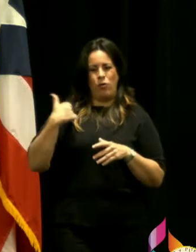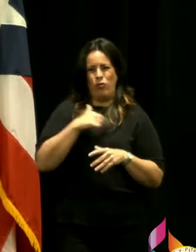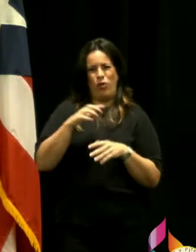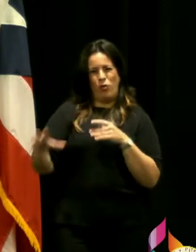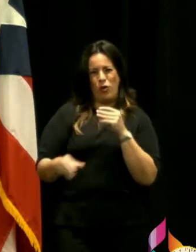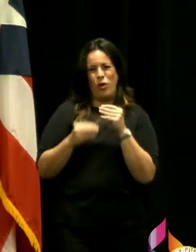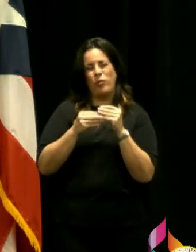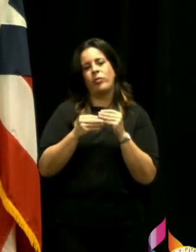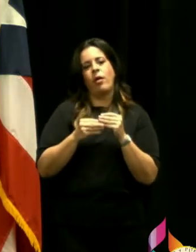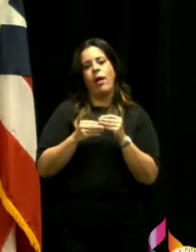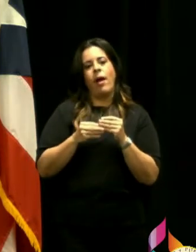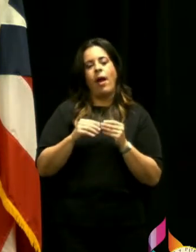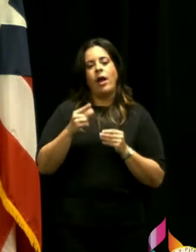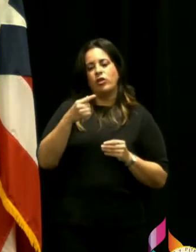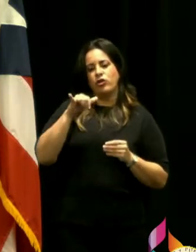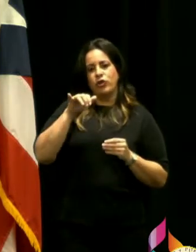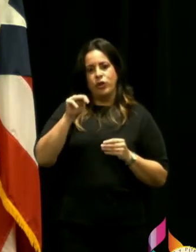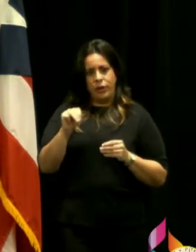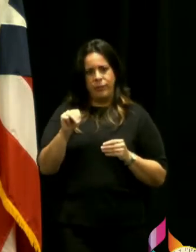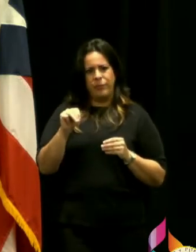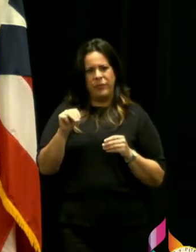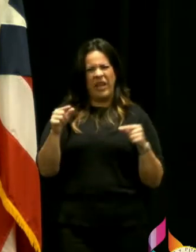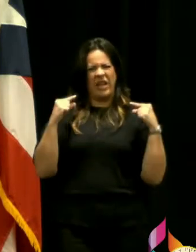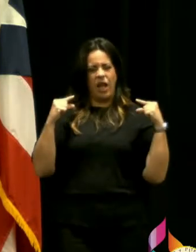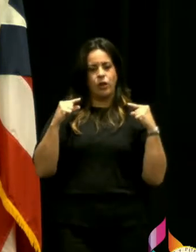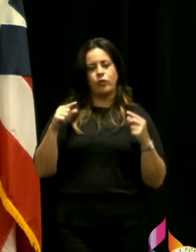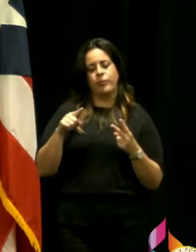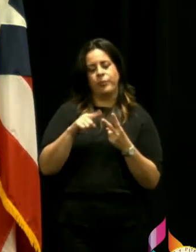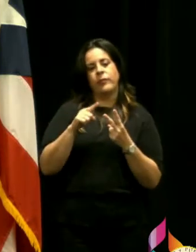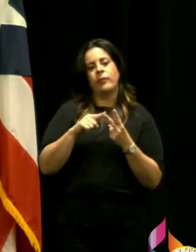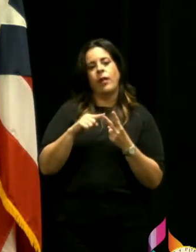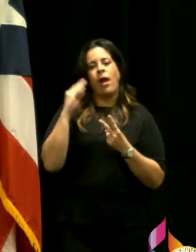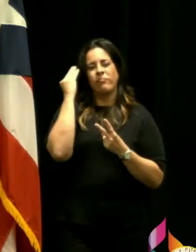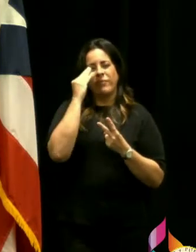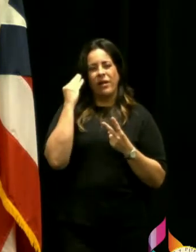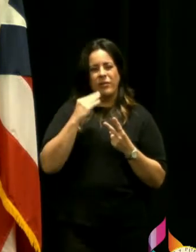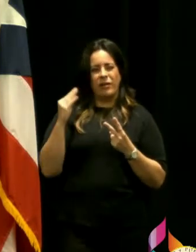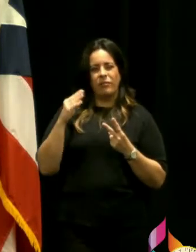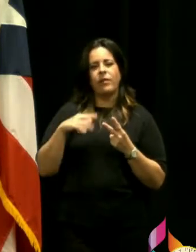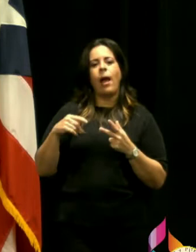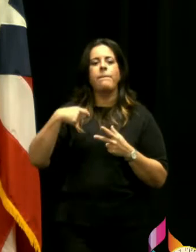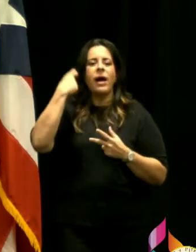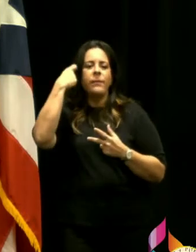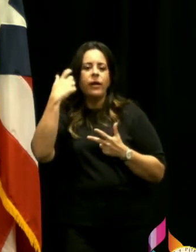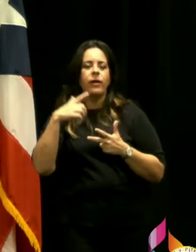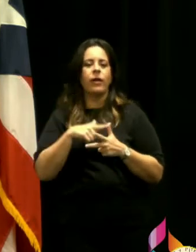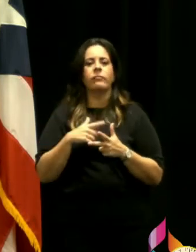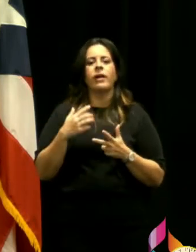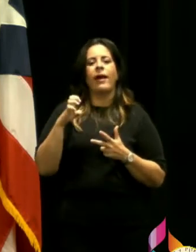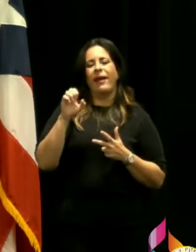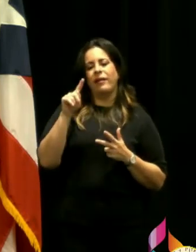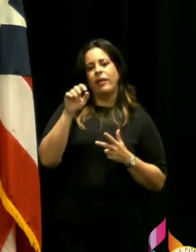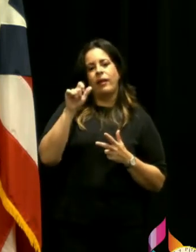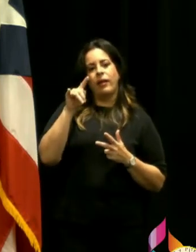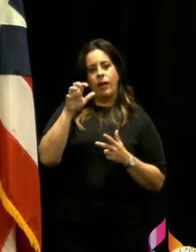gimnasios salones de belleza barbería salones de estética